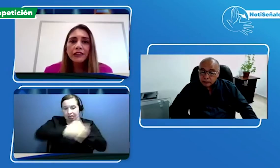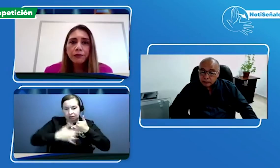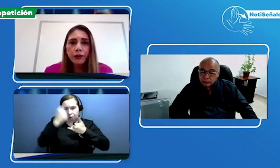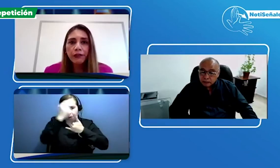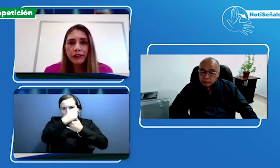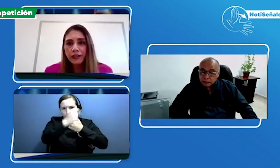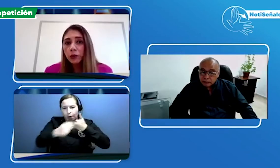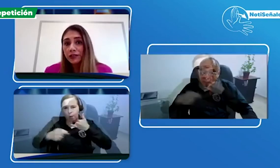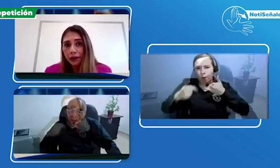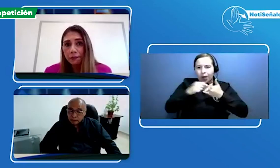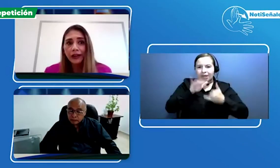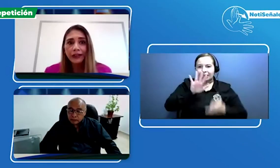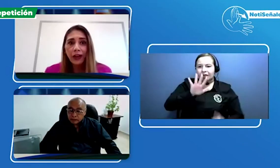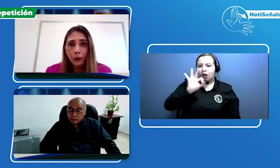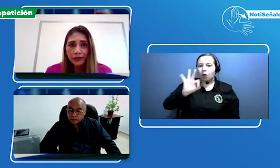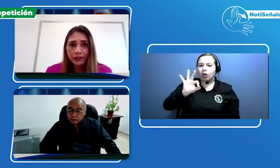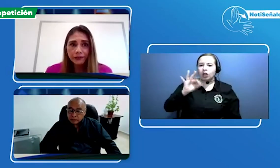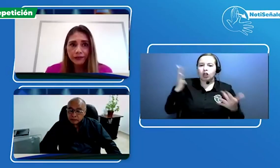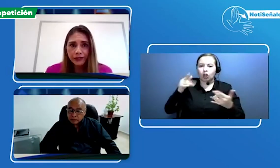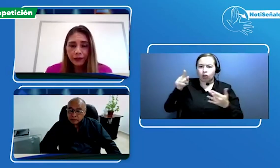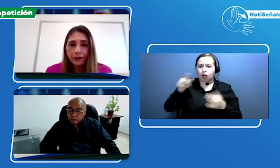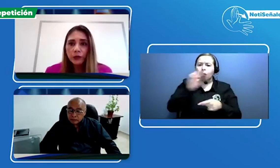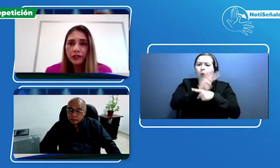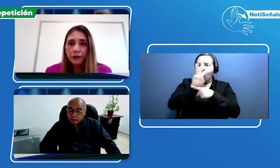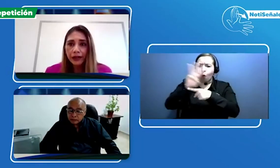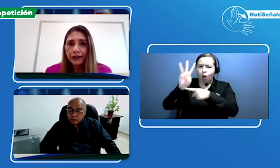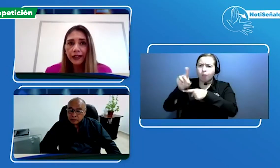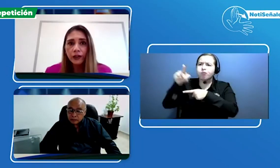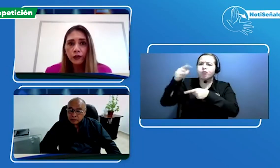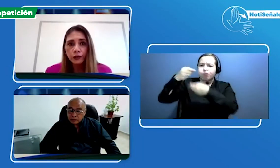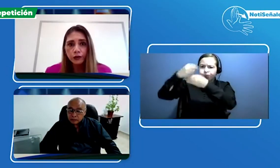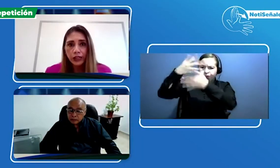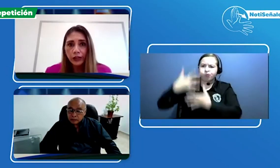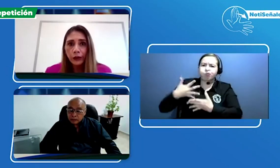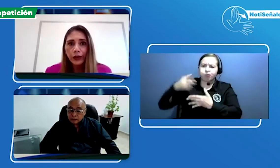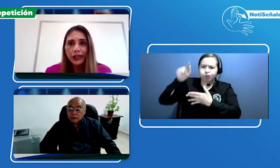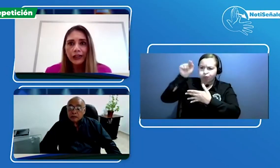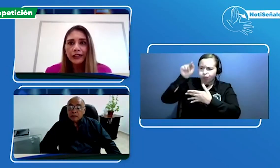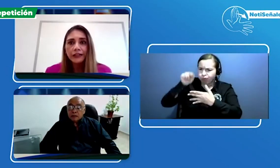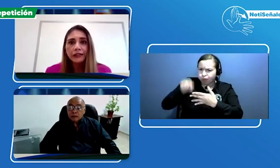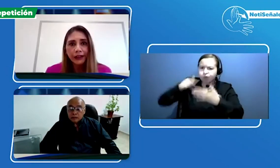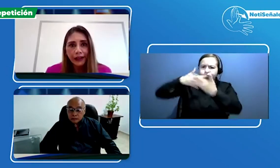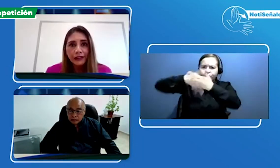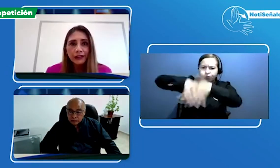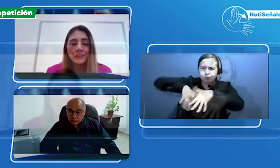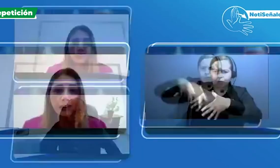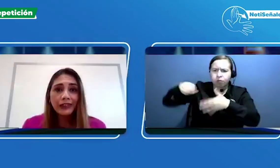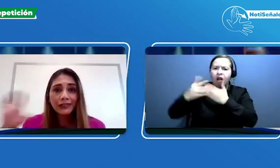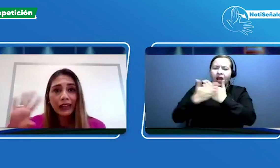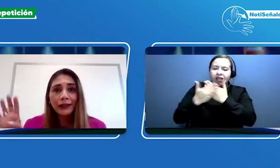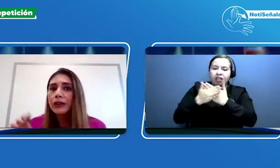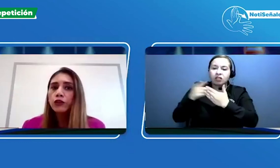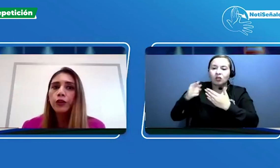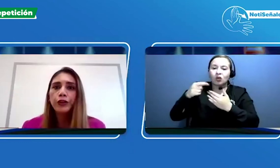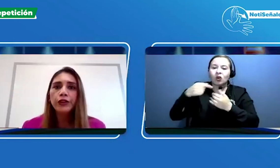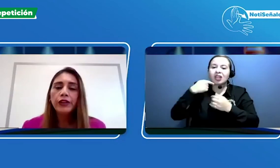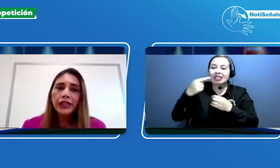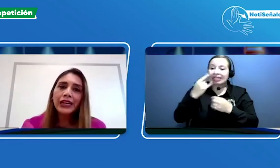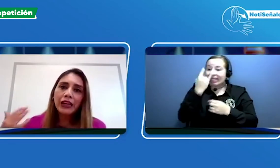disponibles en nuestra página web, ¿sí? En nuestra página de ColSubsidio en libre interés está el directorio que en la